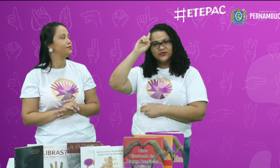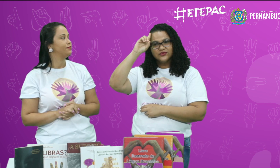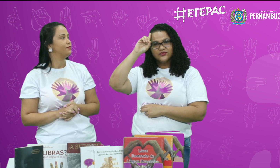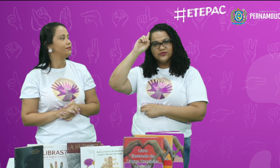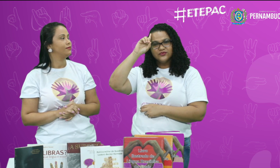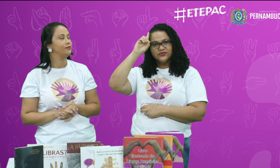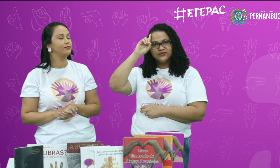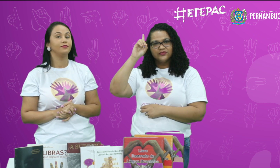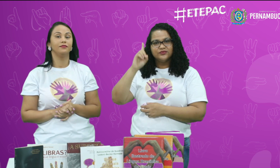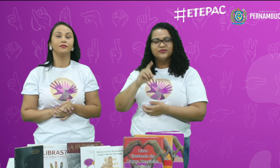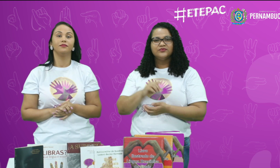todo dia.